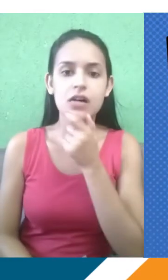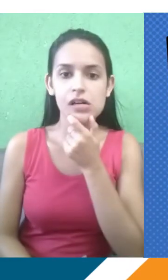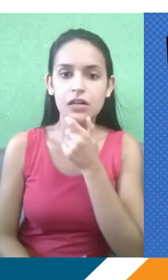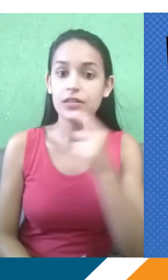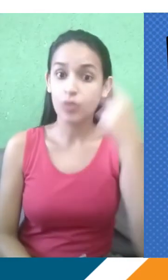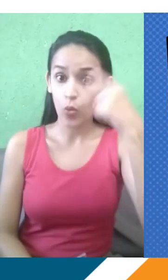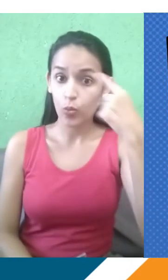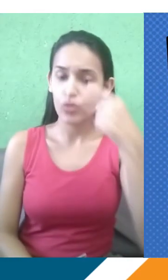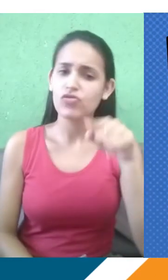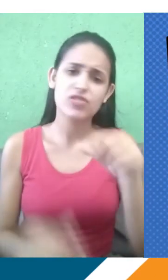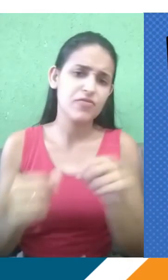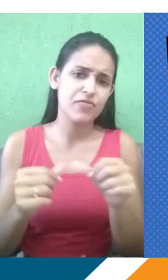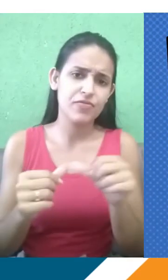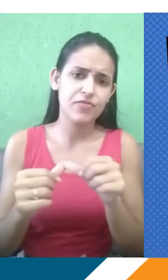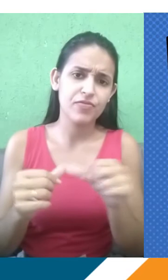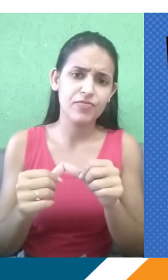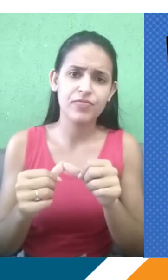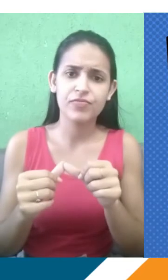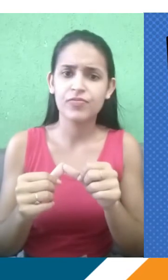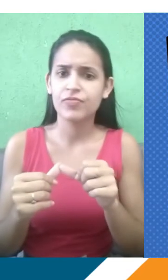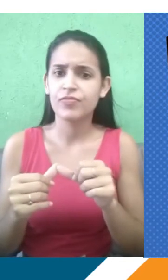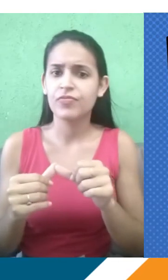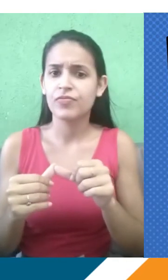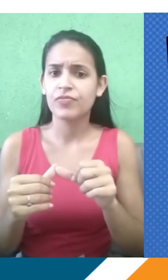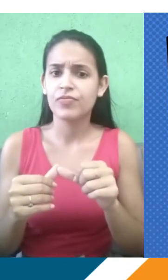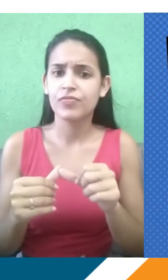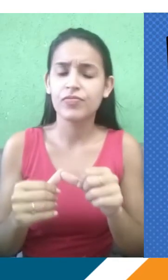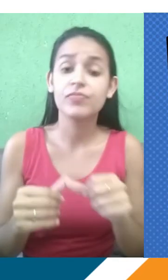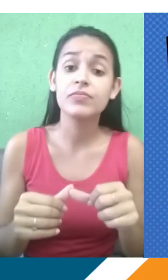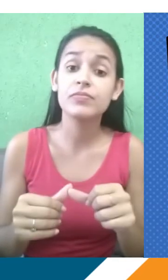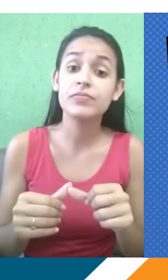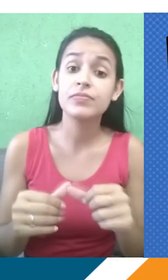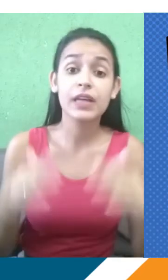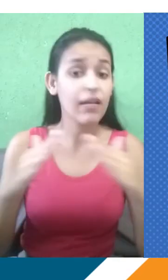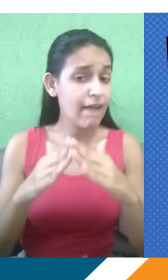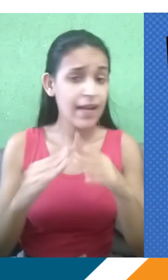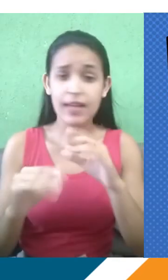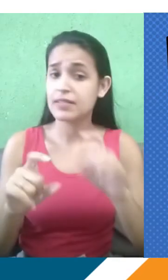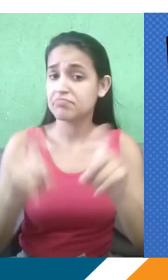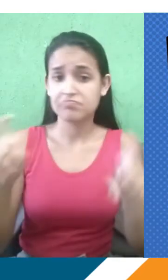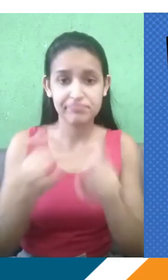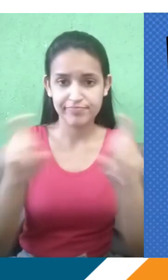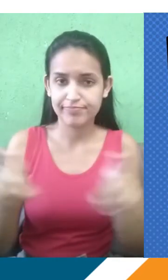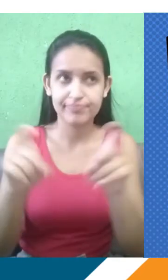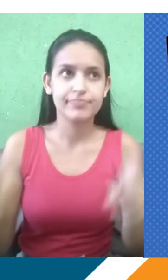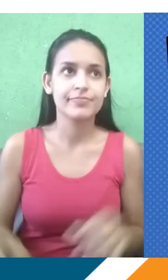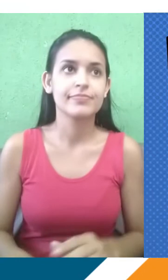de espanhol, que vocês fazem à distância, então é muito importante participar. A gente tem também simulados de química e de matemática disponíveis lá no